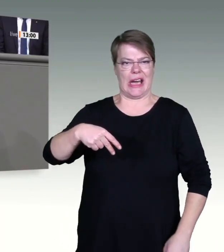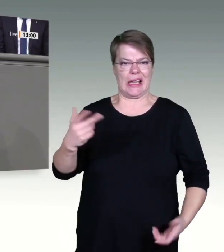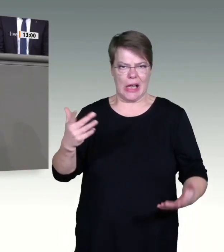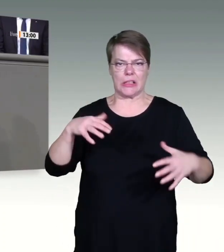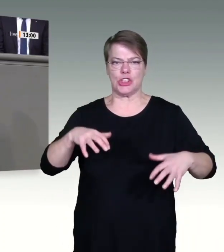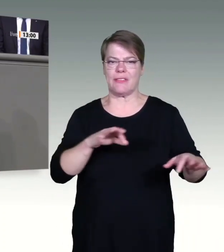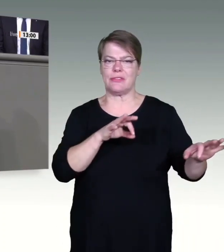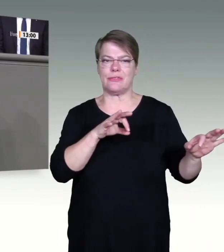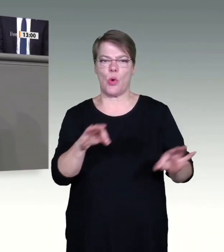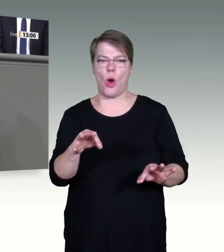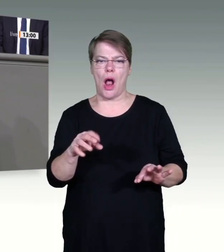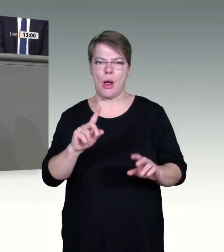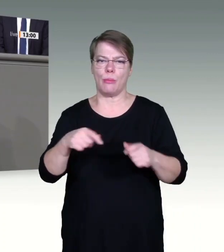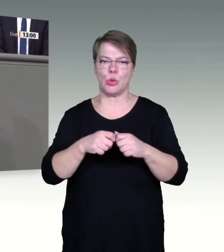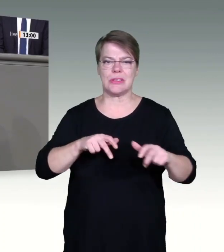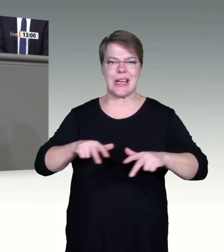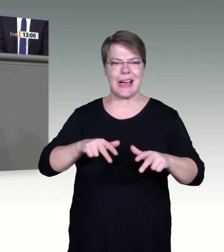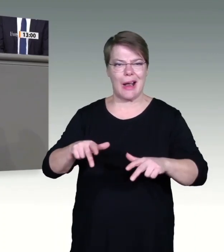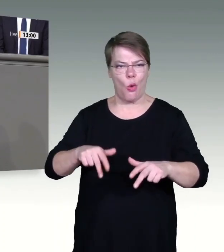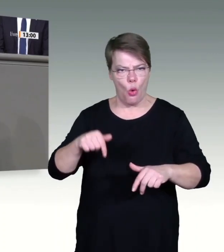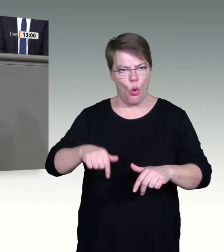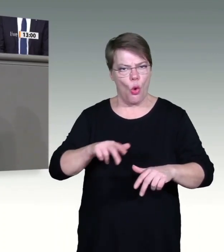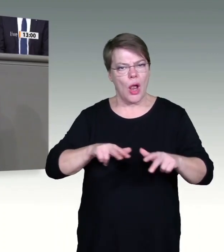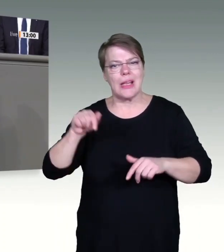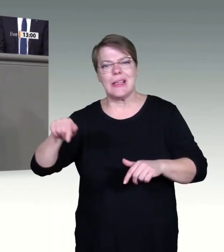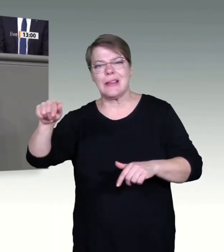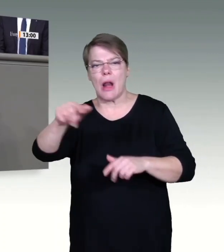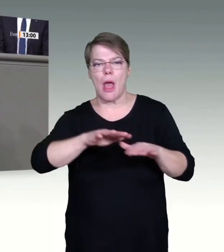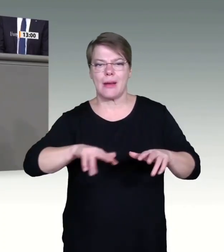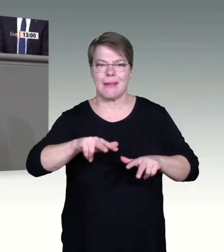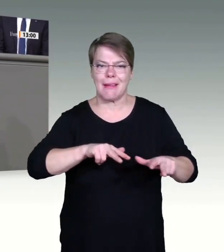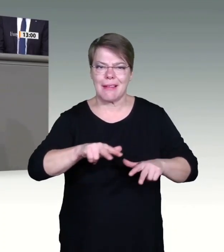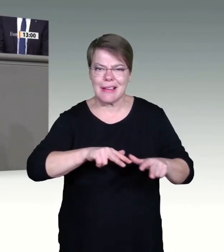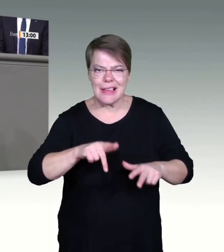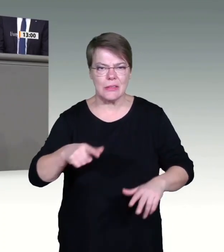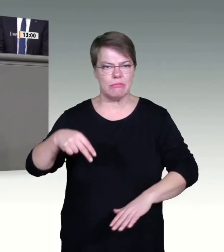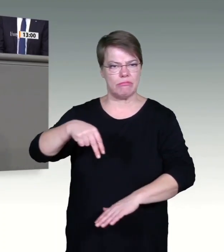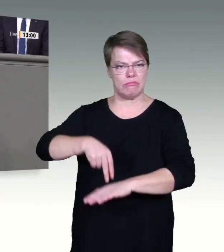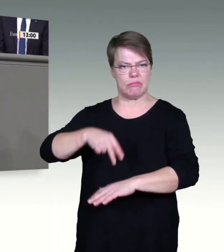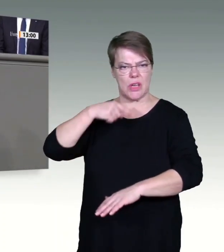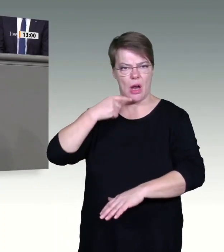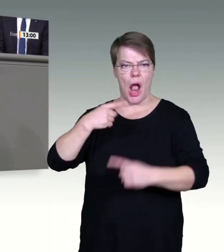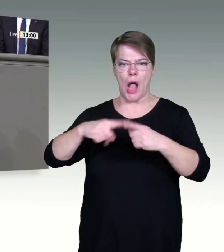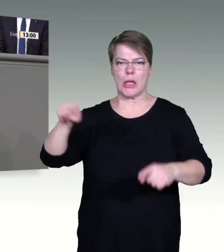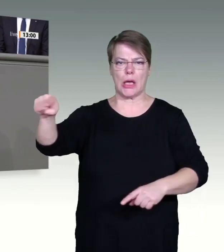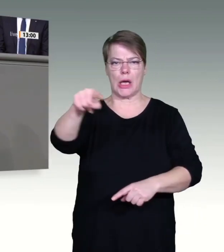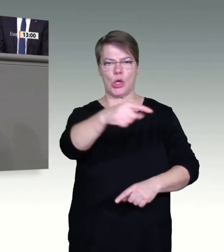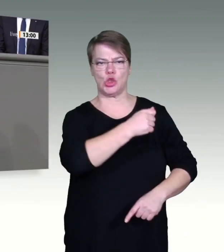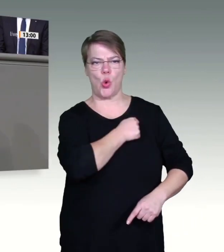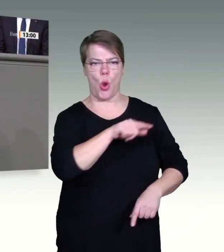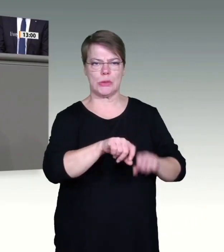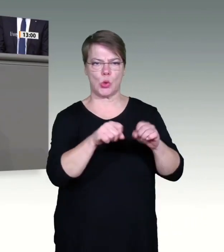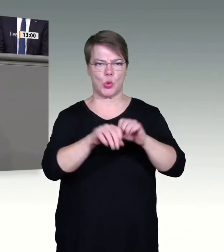bundesweit eingeführt, 3G am Arbeitsplatz, 3G in Nah- und Fernverkehr, einrichtungsspezifische Umpflicht, alles zusätzliche